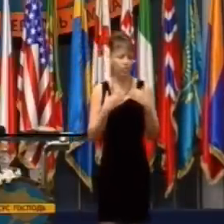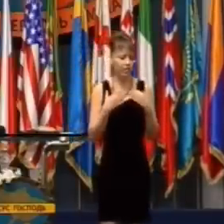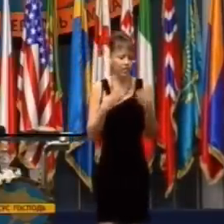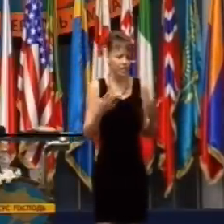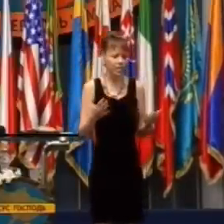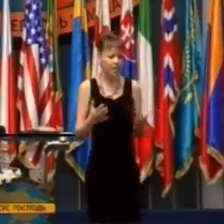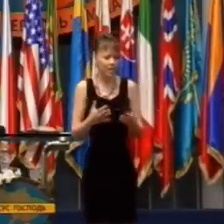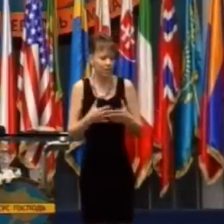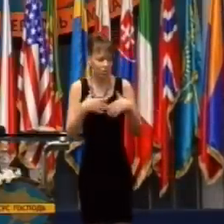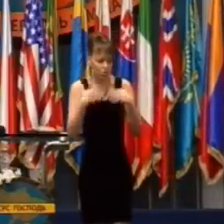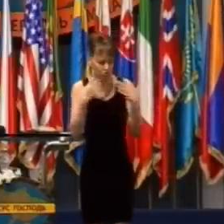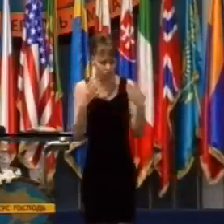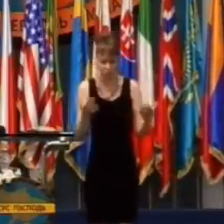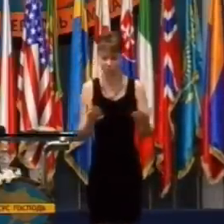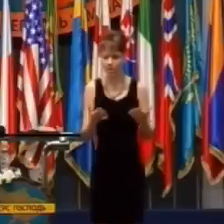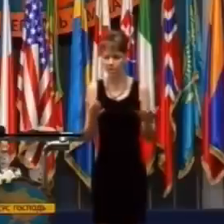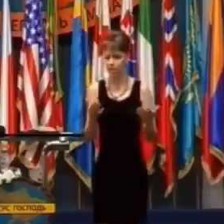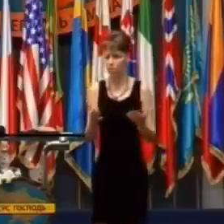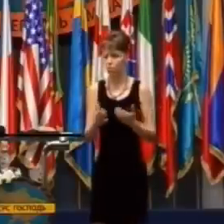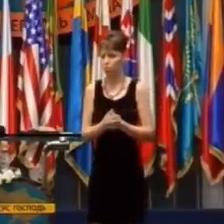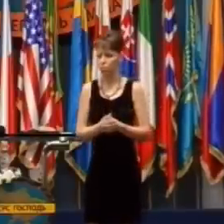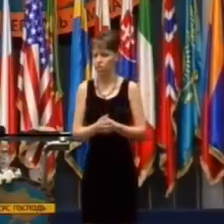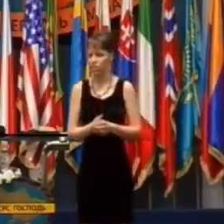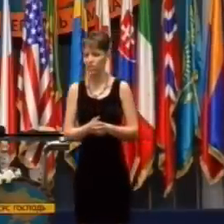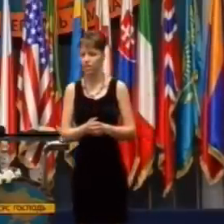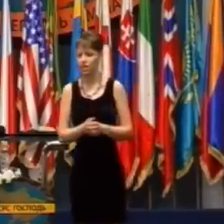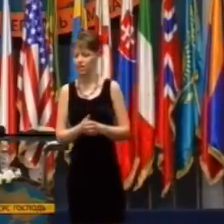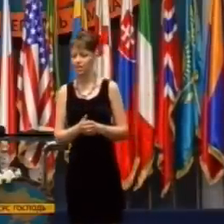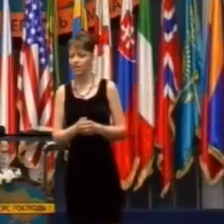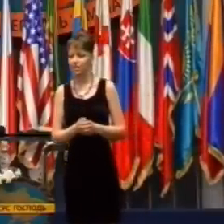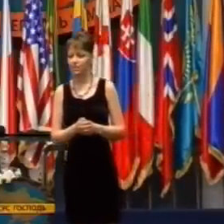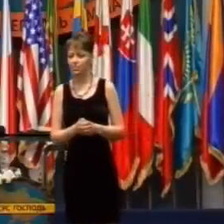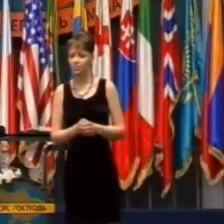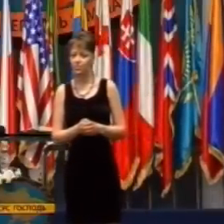Ježiš povedal, nie som to ja, ktorý konám tieto skutky,